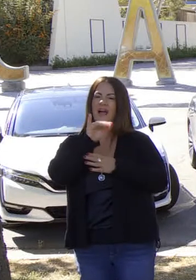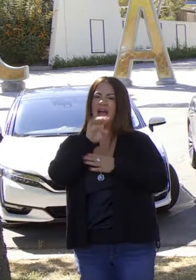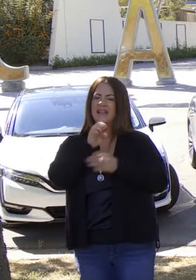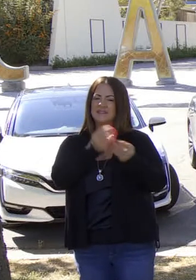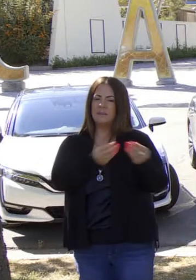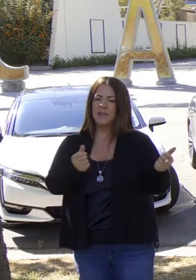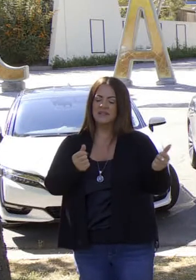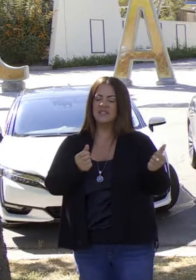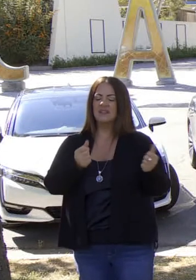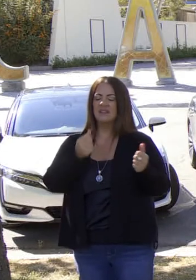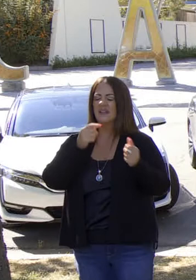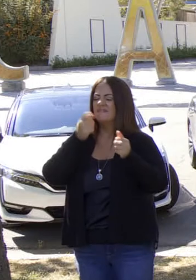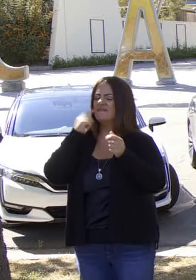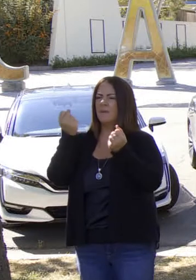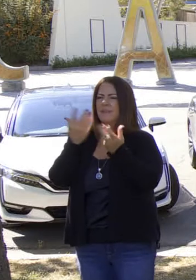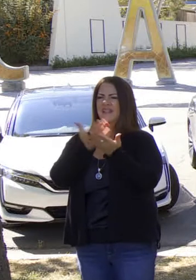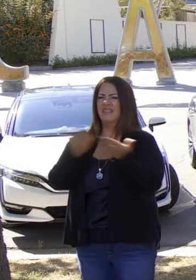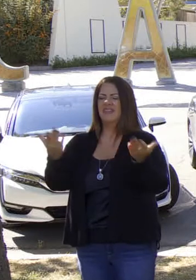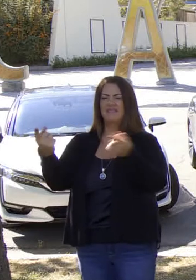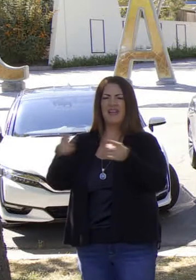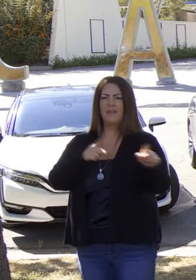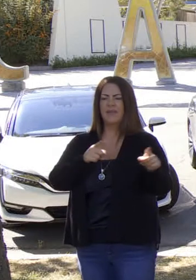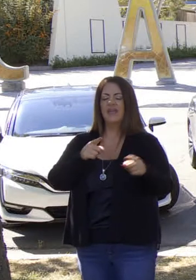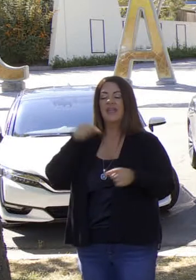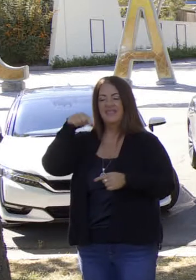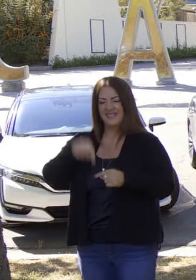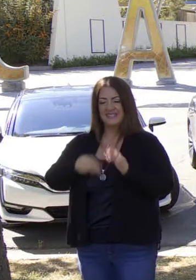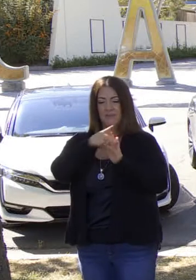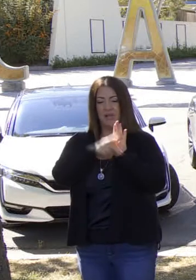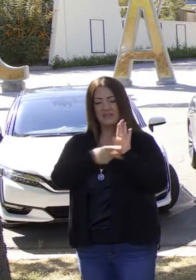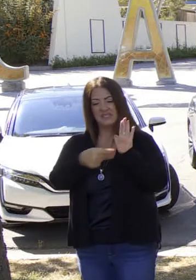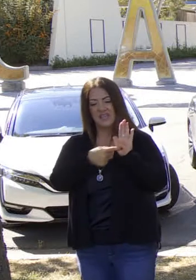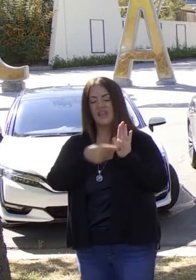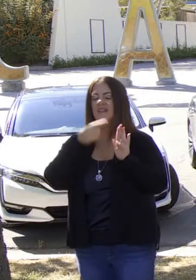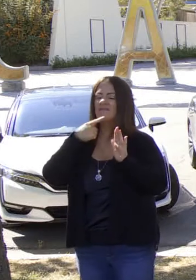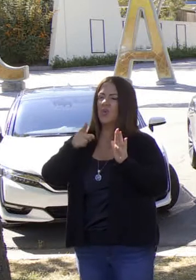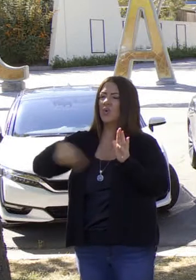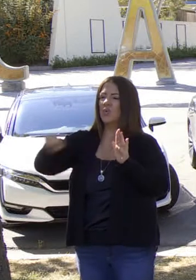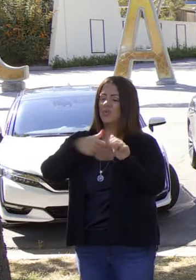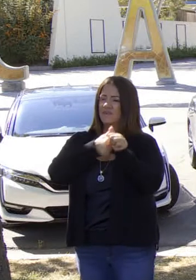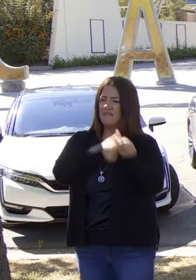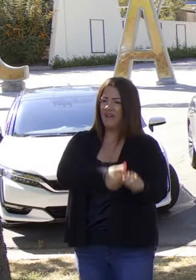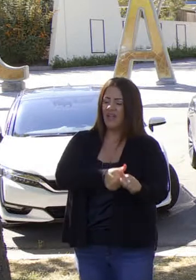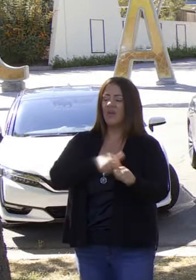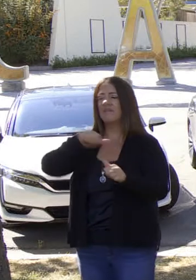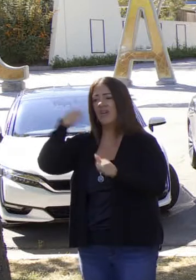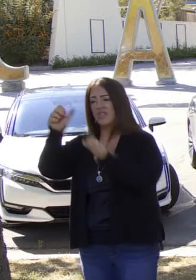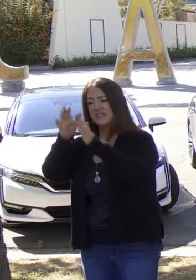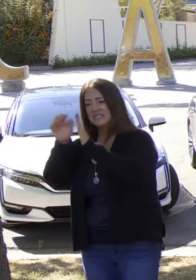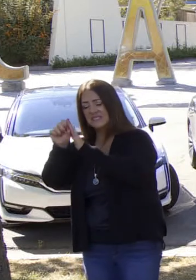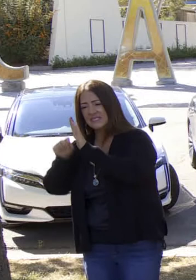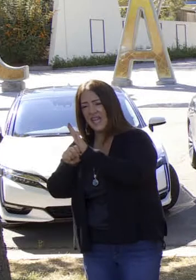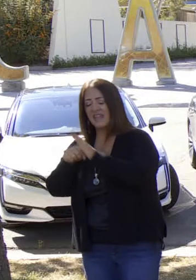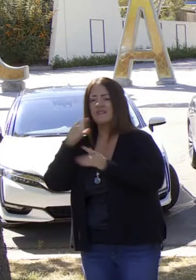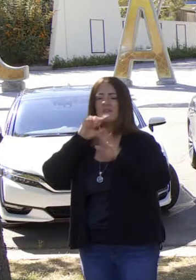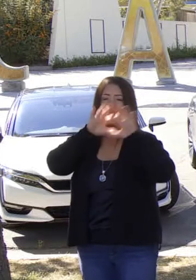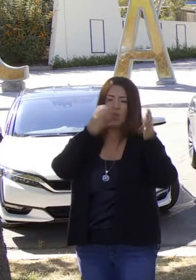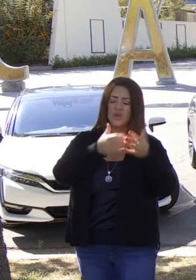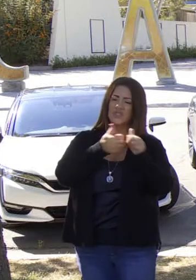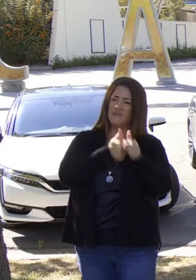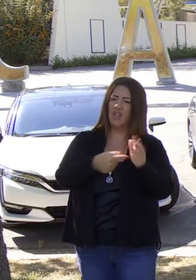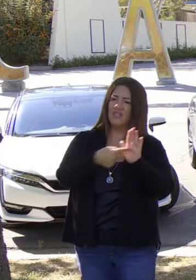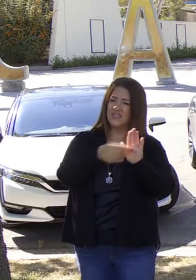derretimiento de glaciares, es importante que todos los estados y países emulen y sigan este